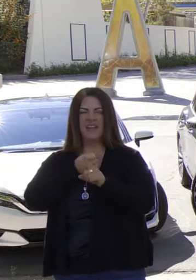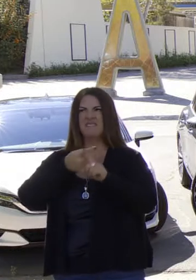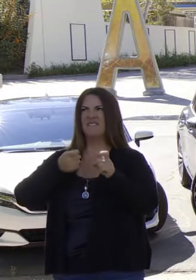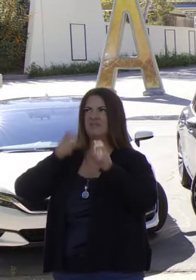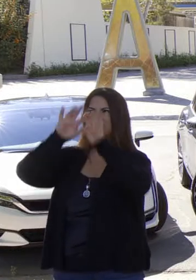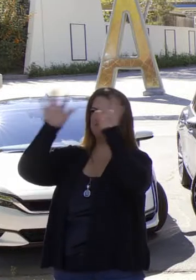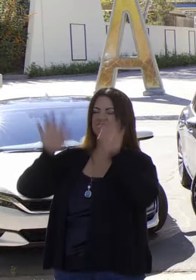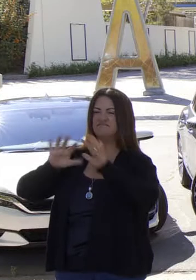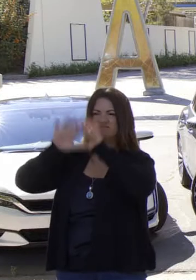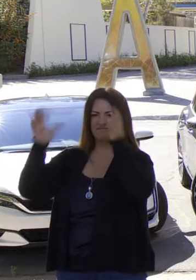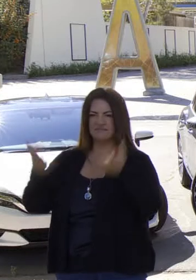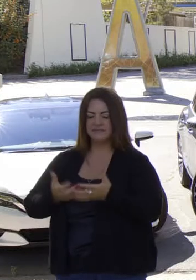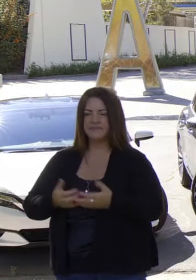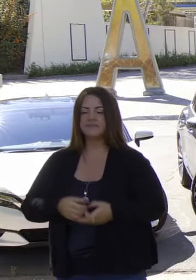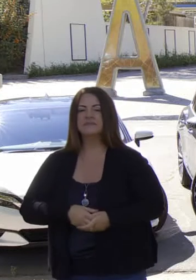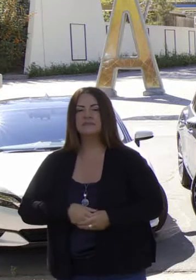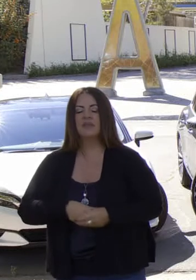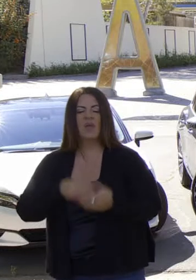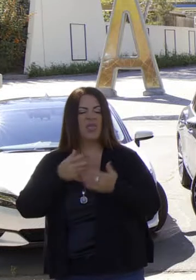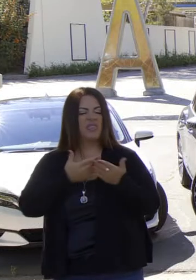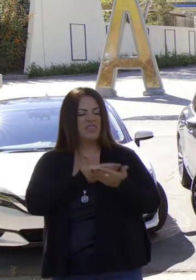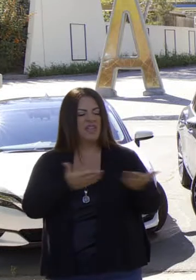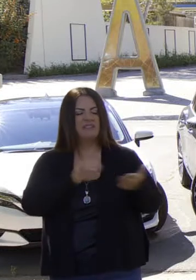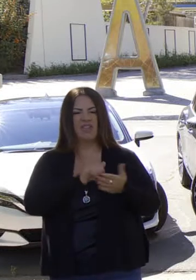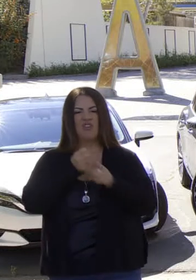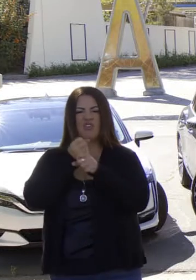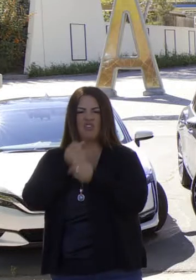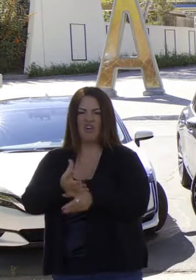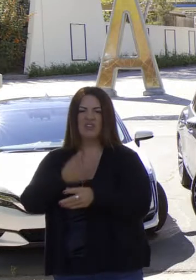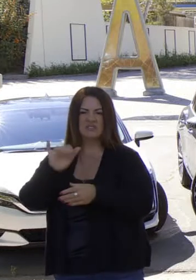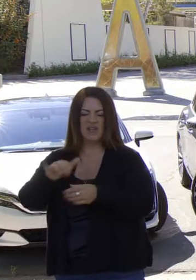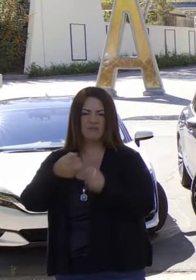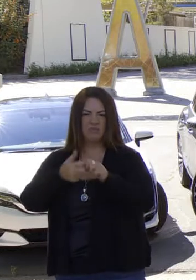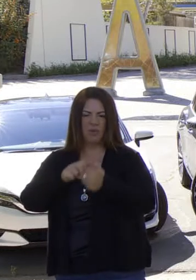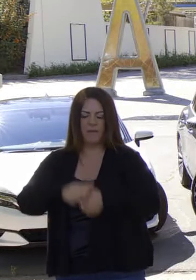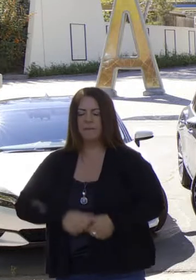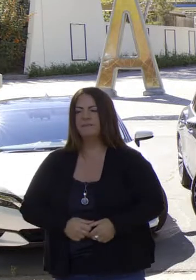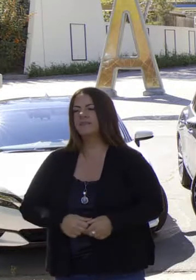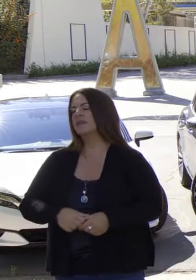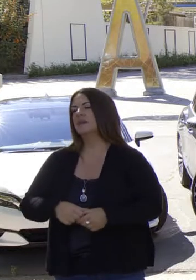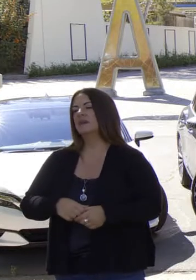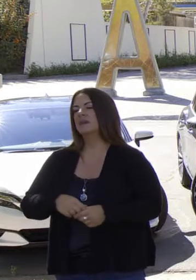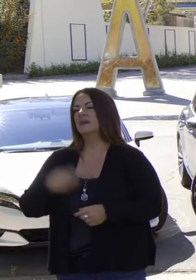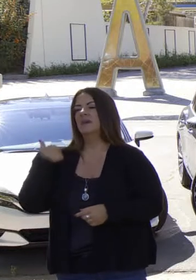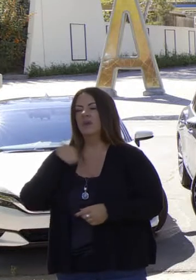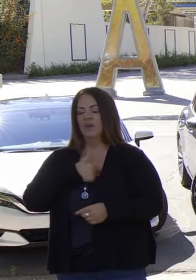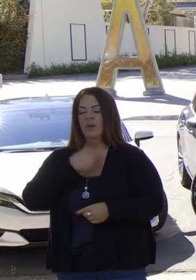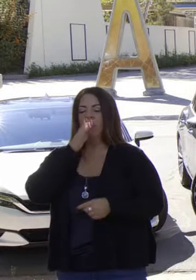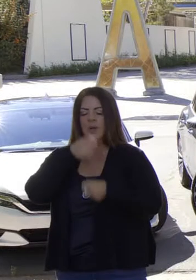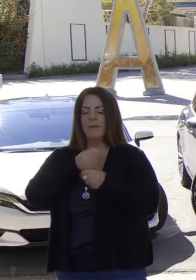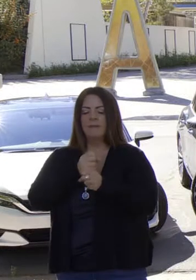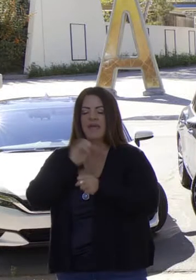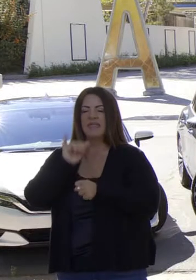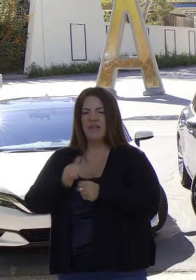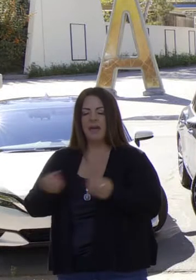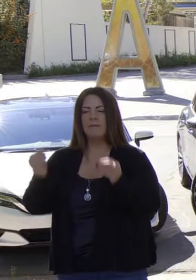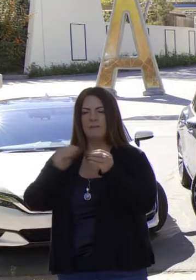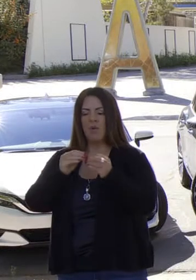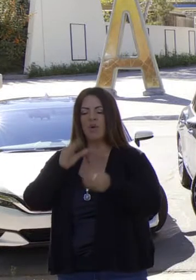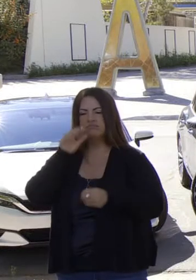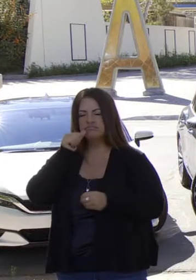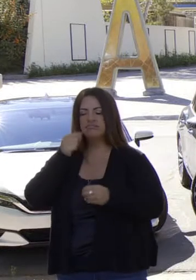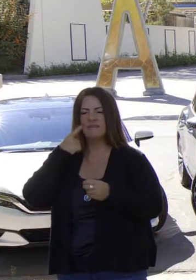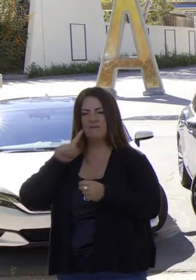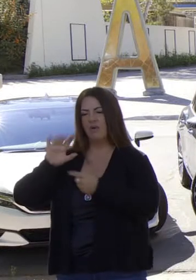también la posibilidad de zonas de mitigación para avanzar la causa de salubridad del público, al igual que los